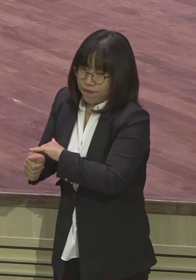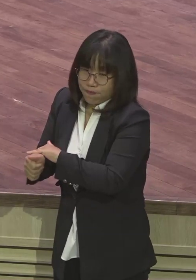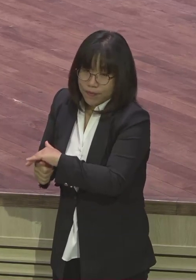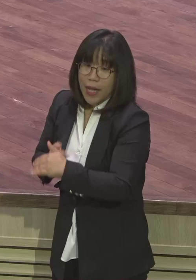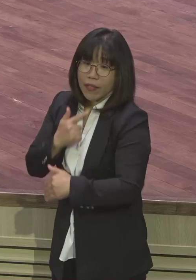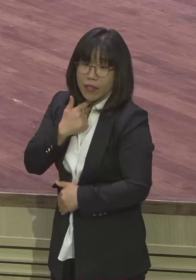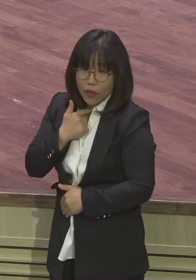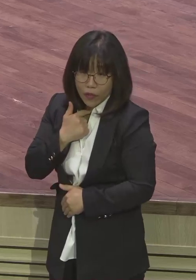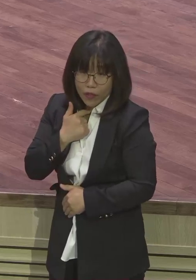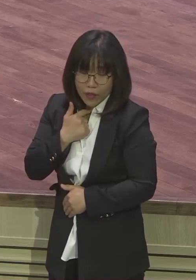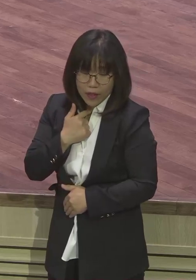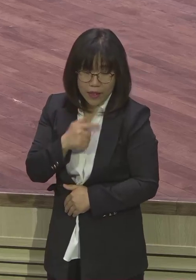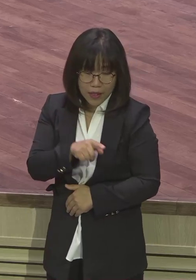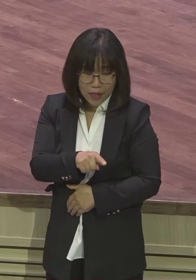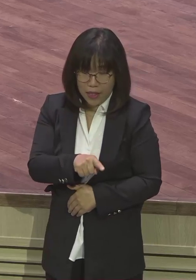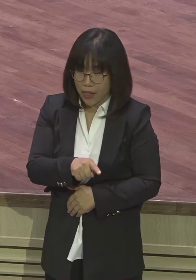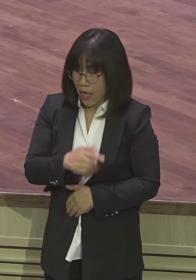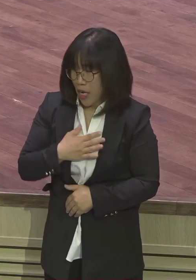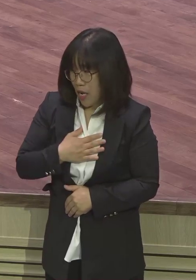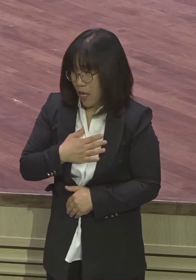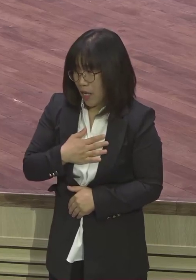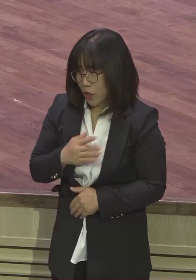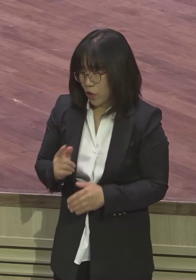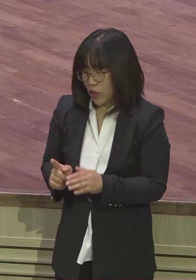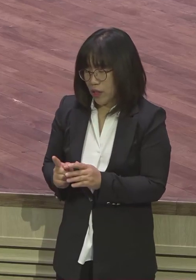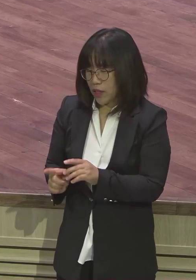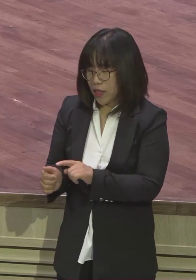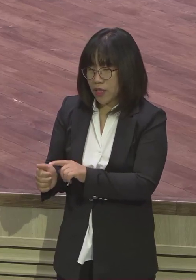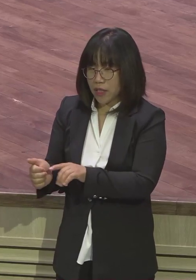다 보내놓고 숨어있던 이 야곱이 확실하게 바뀌어요.